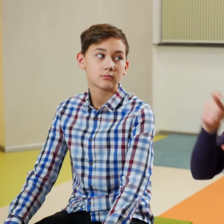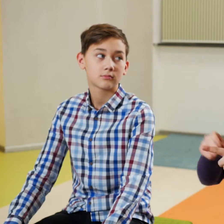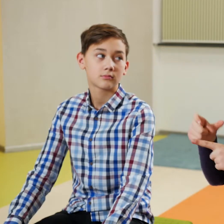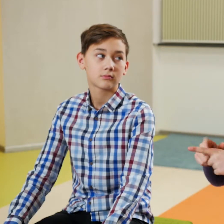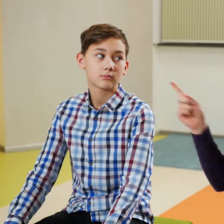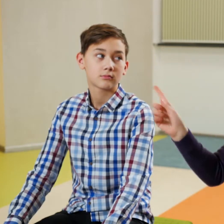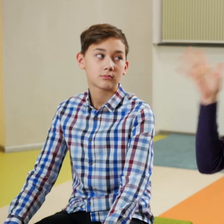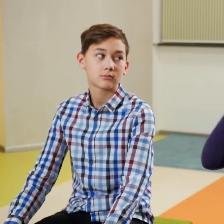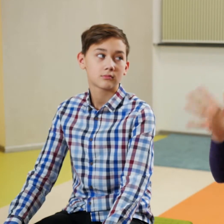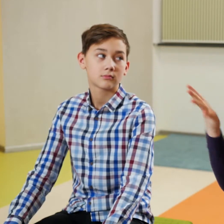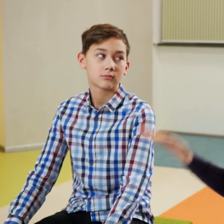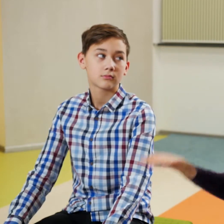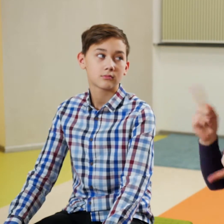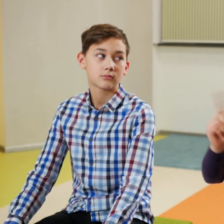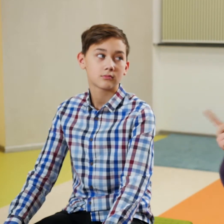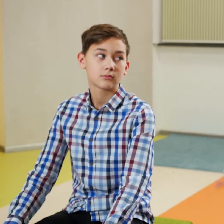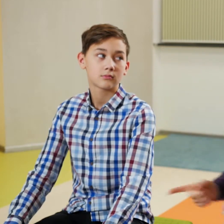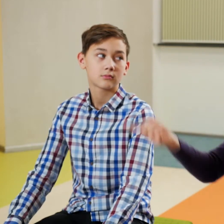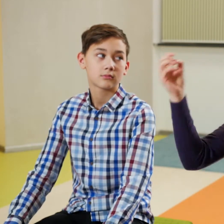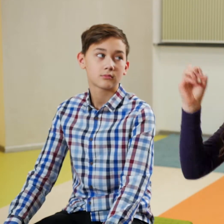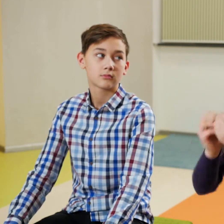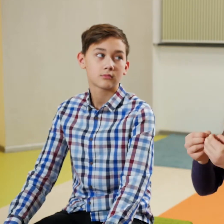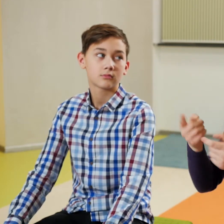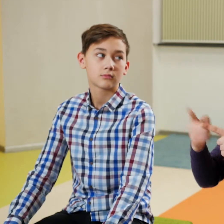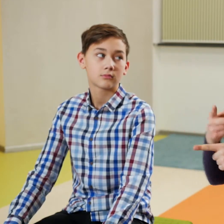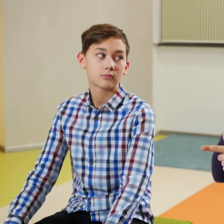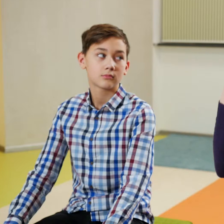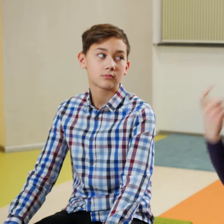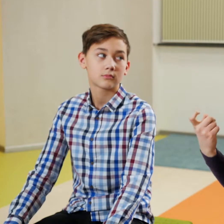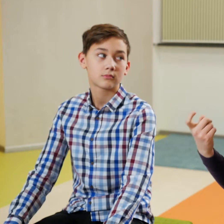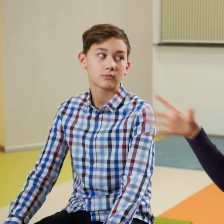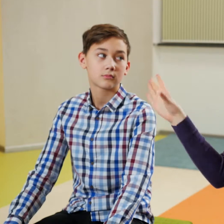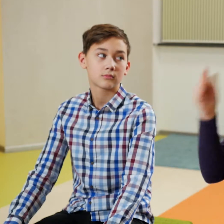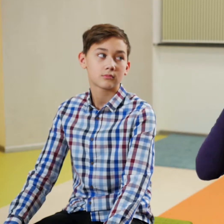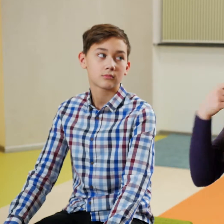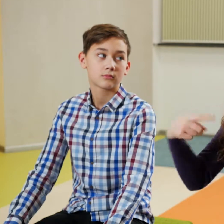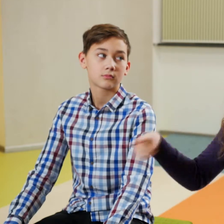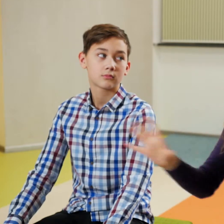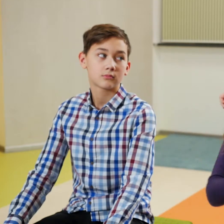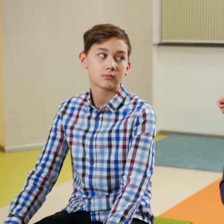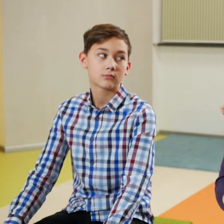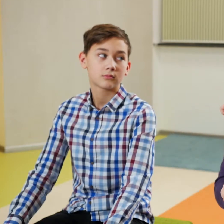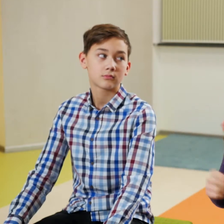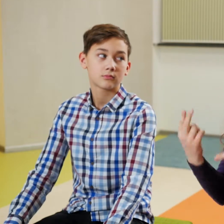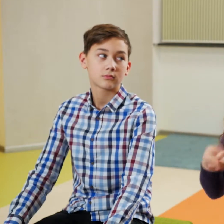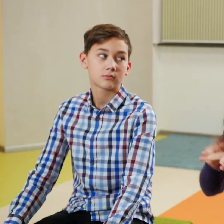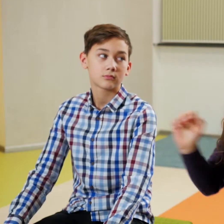слова. Что же будет, если просклонять десять или сто? Везде будут разные окончания. Это же